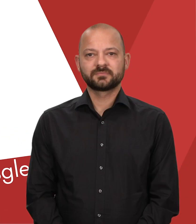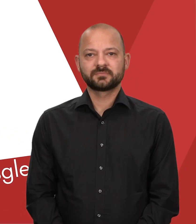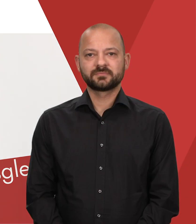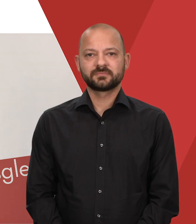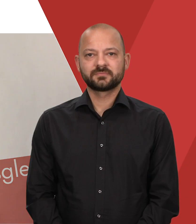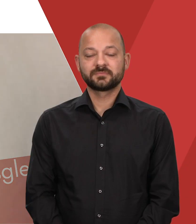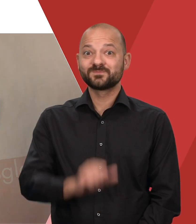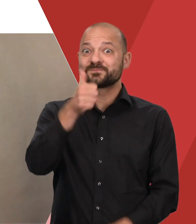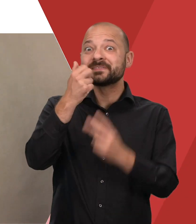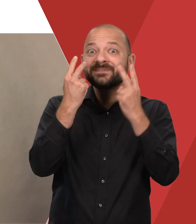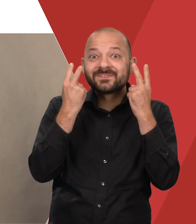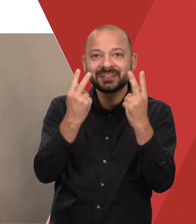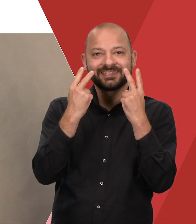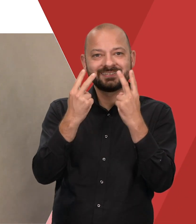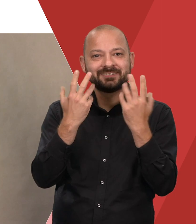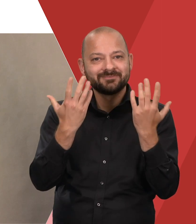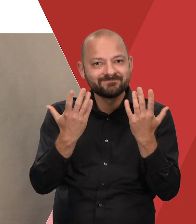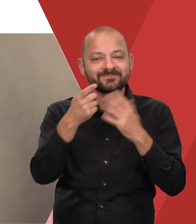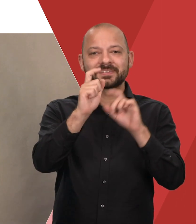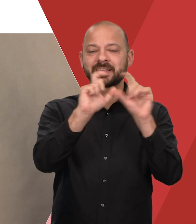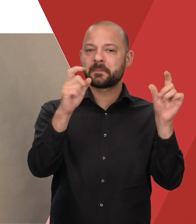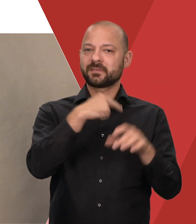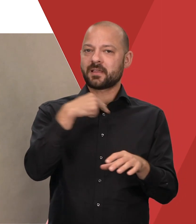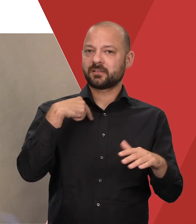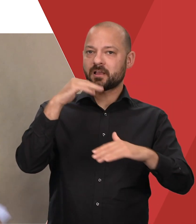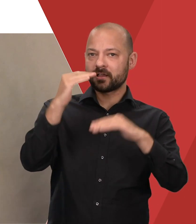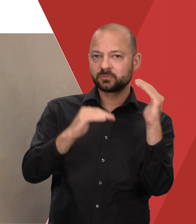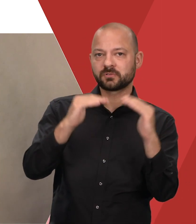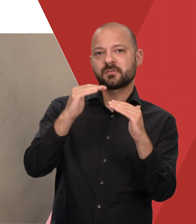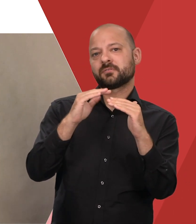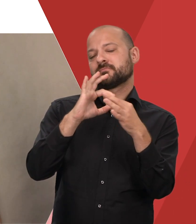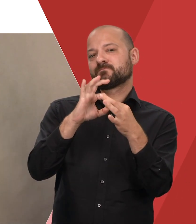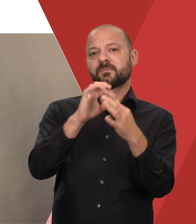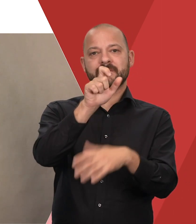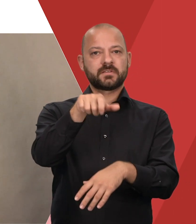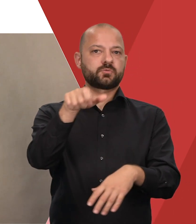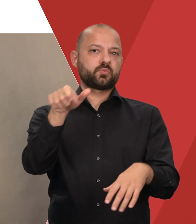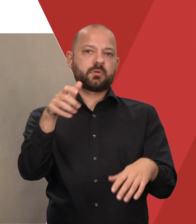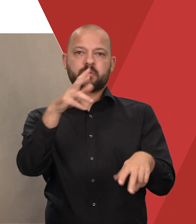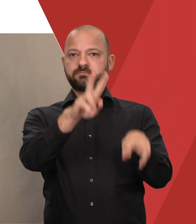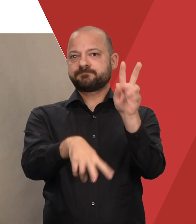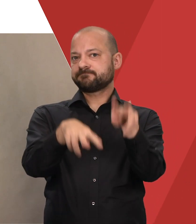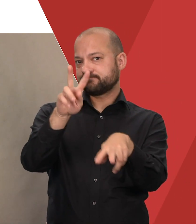Das Wichtigste zuerst. Beim Thema Nachteilsausgleich kommt es immer auf den individuellen Einzelfall an.